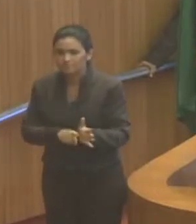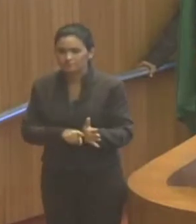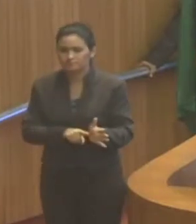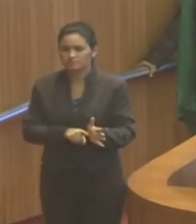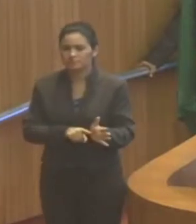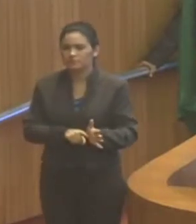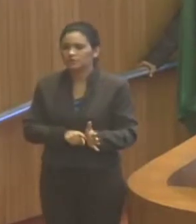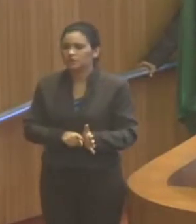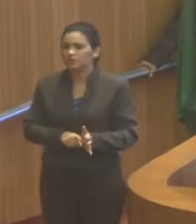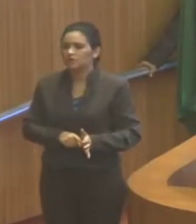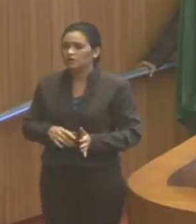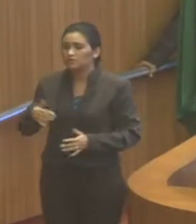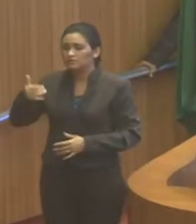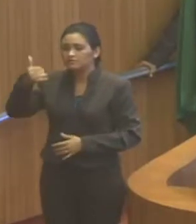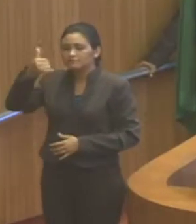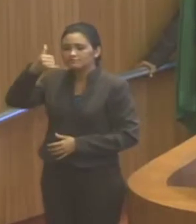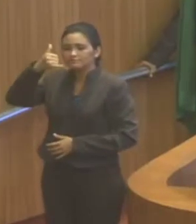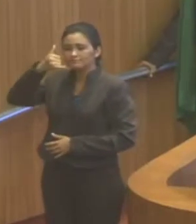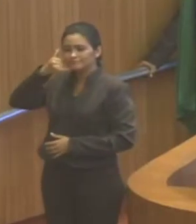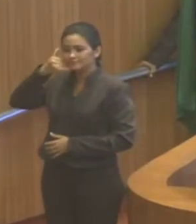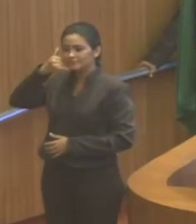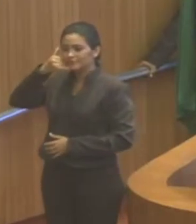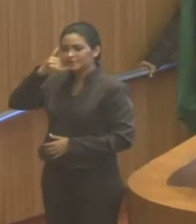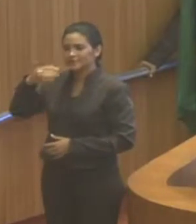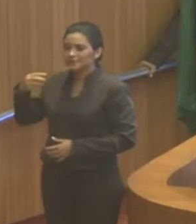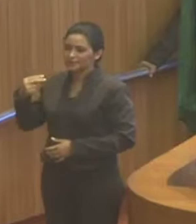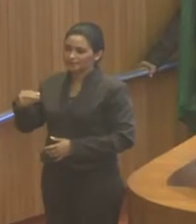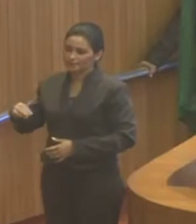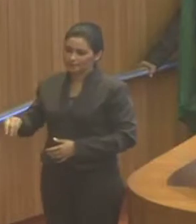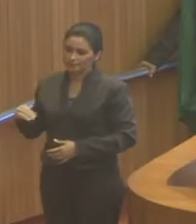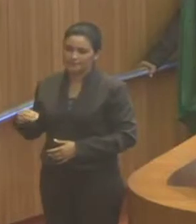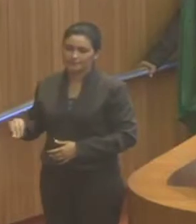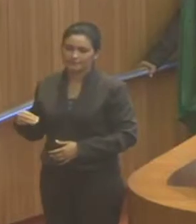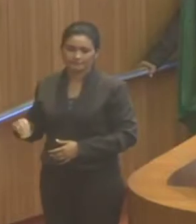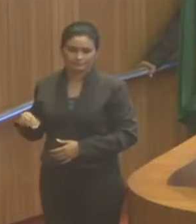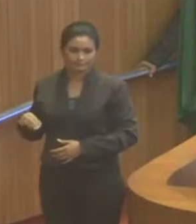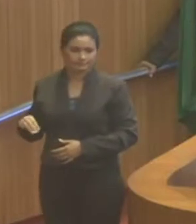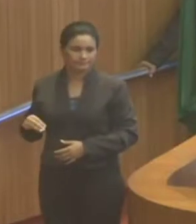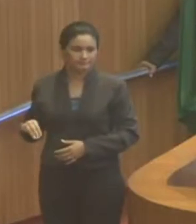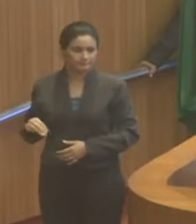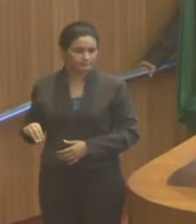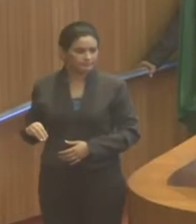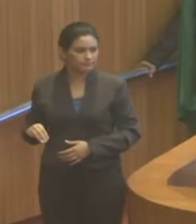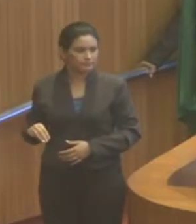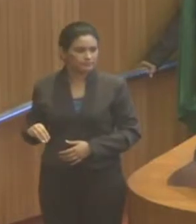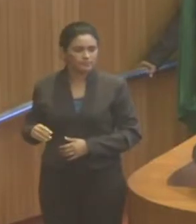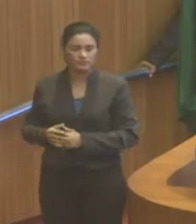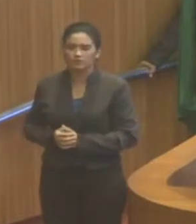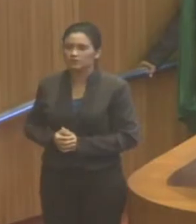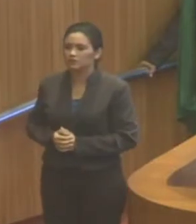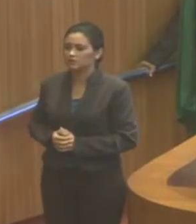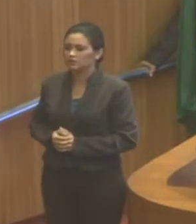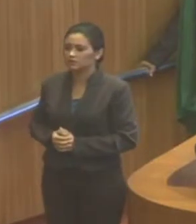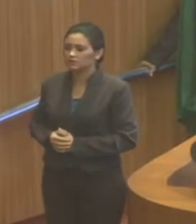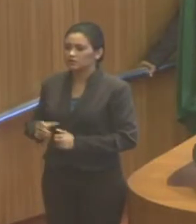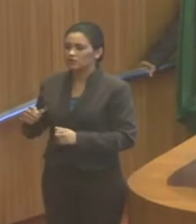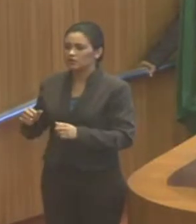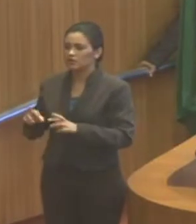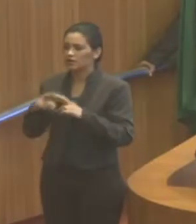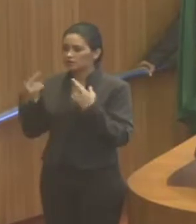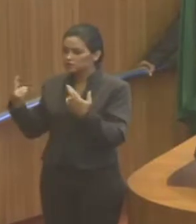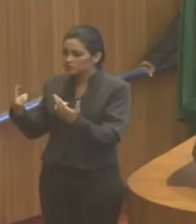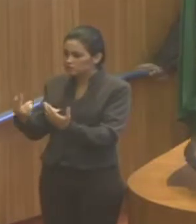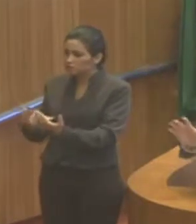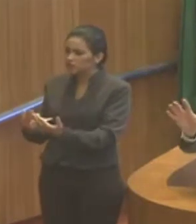públicas, concluímos essa CPI com um relatório que trazia no seu bojo